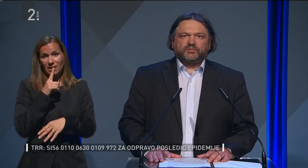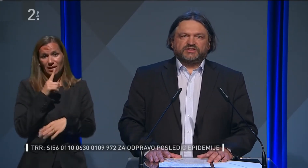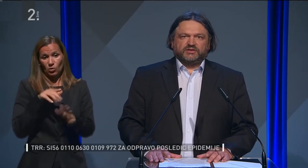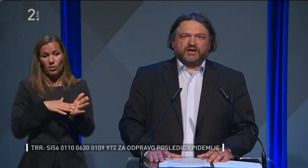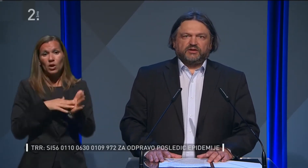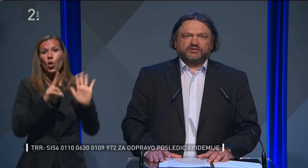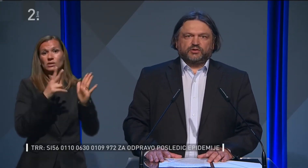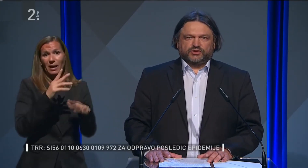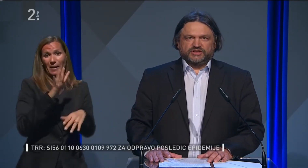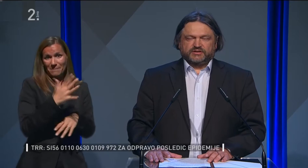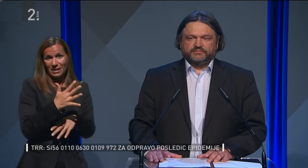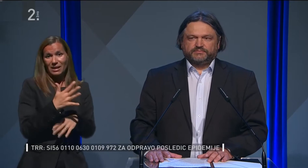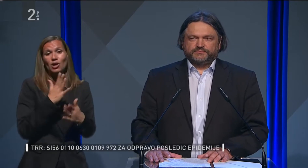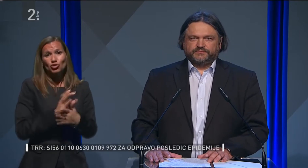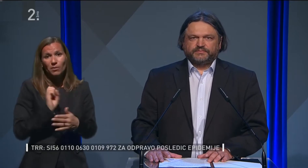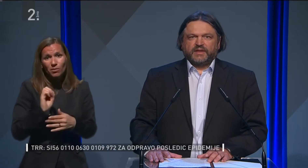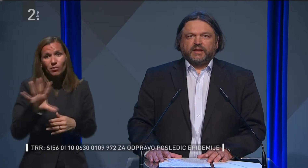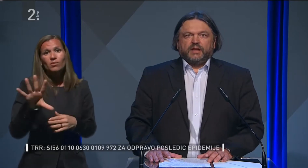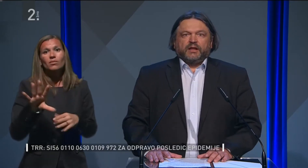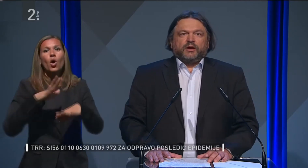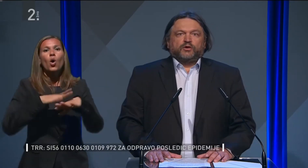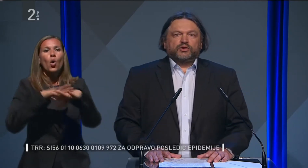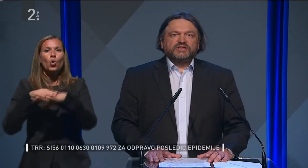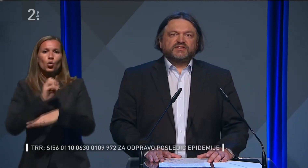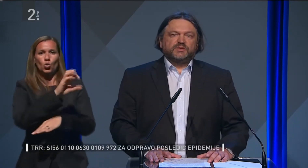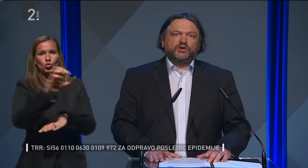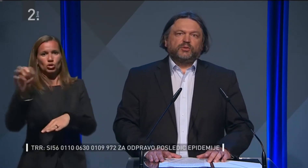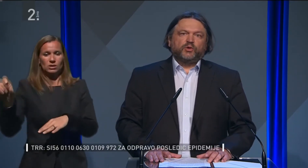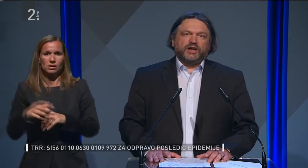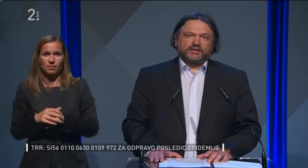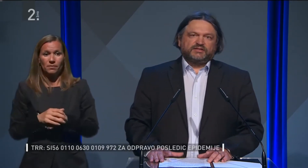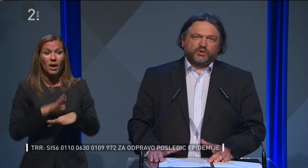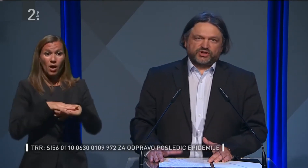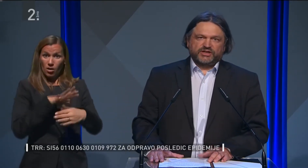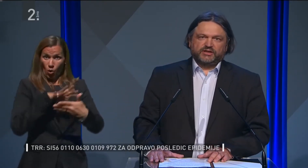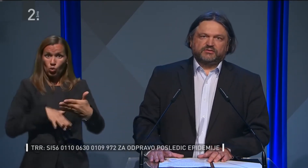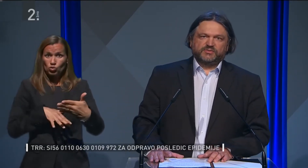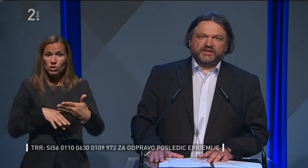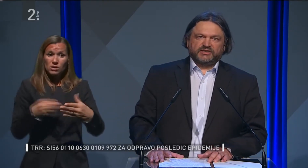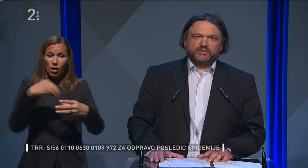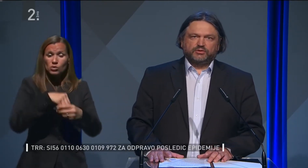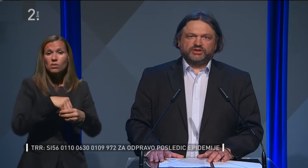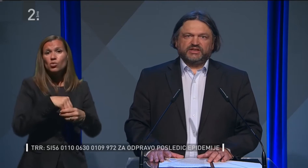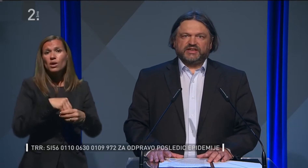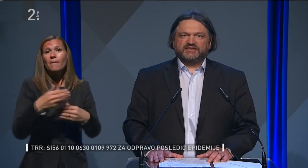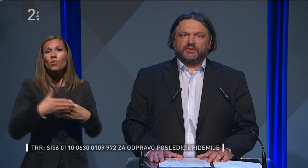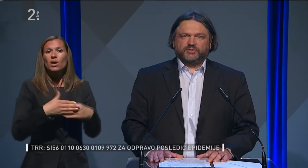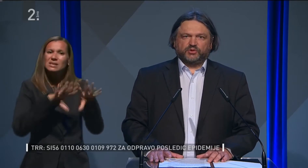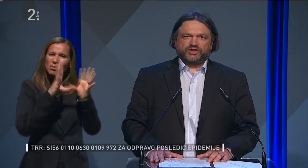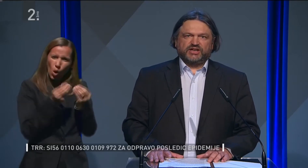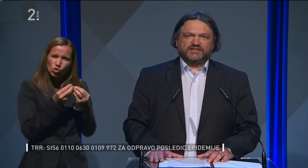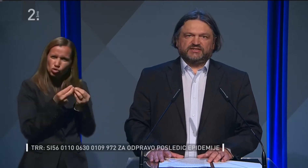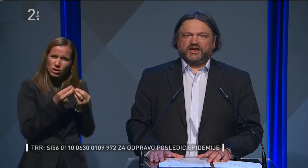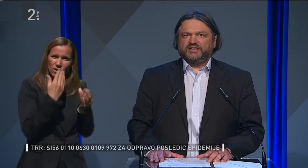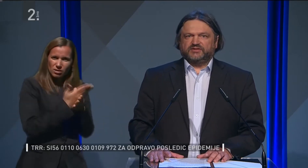petega, posredovalo z okrožnico. Okrožnice se bojo poleg splošnih osmeritev, tudi higijenska